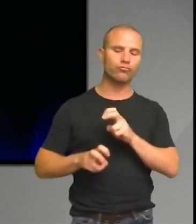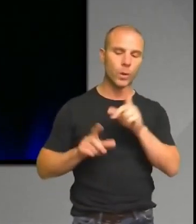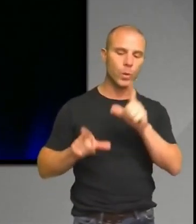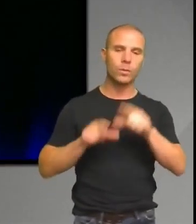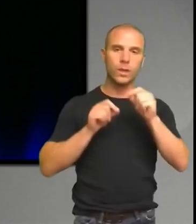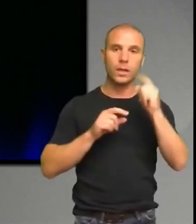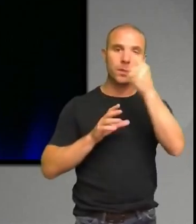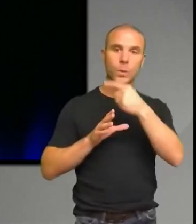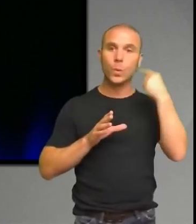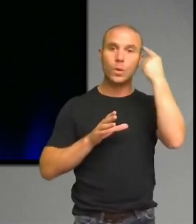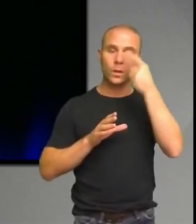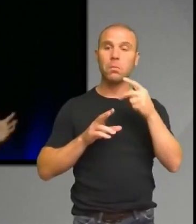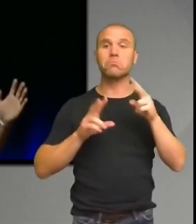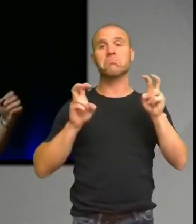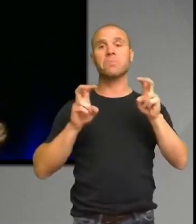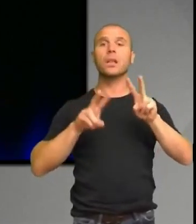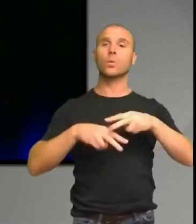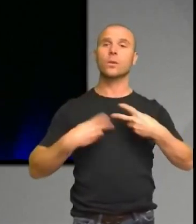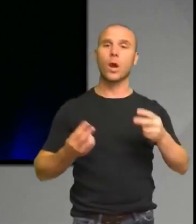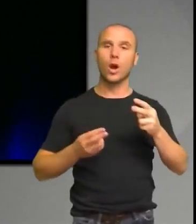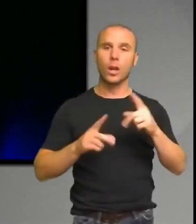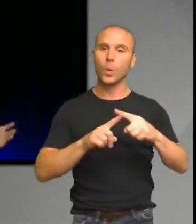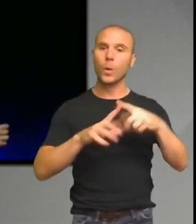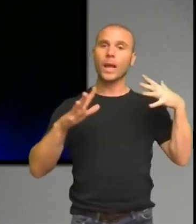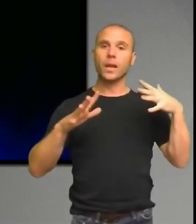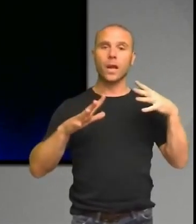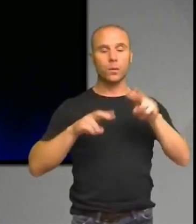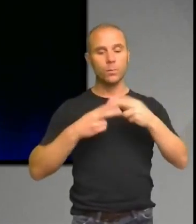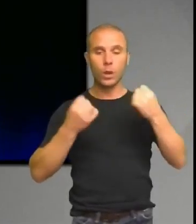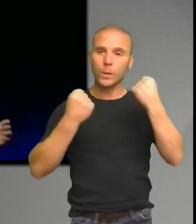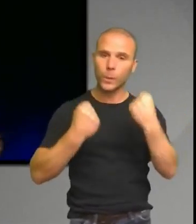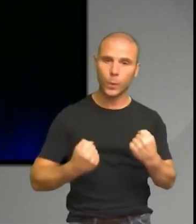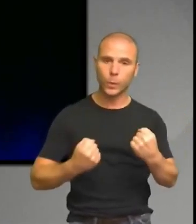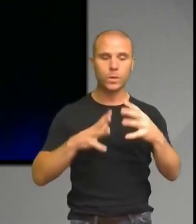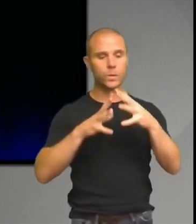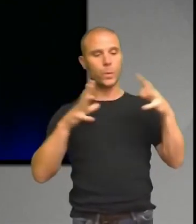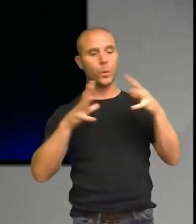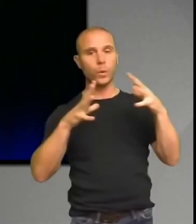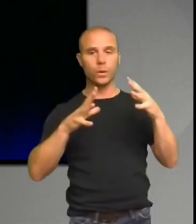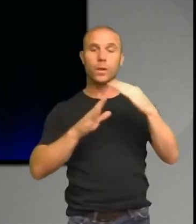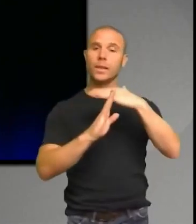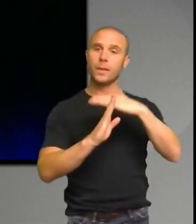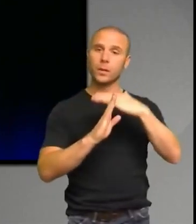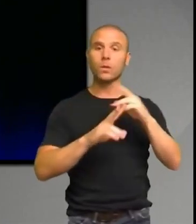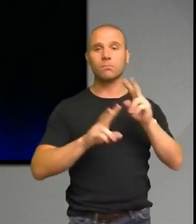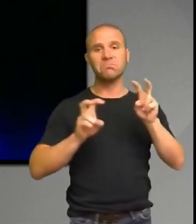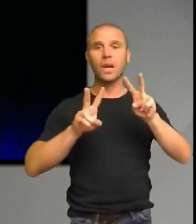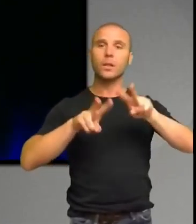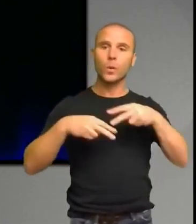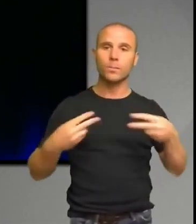helt normal stjärna. Den är normalt tung, normalt stor, har en ganska normal temperatur. Så om solen är en